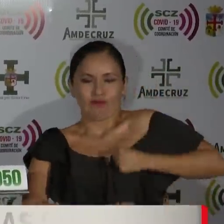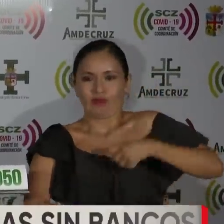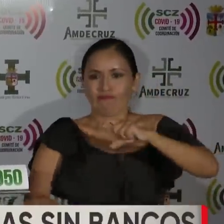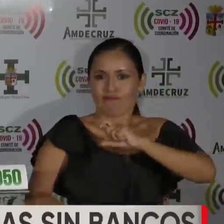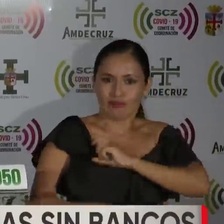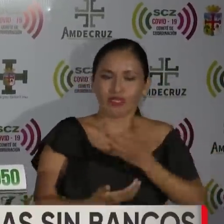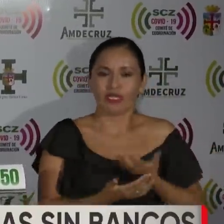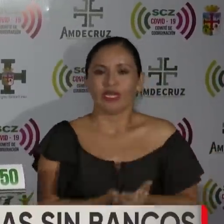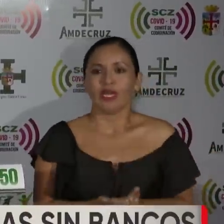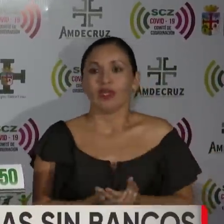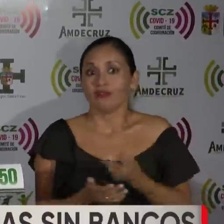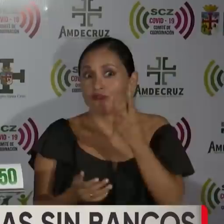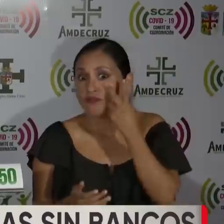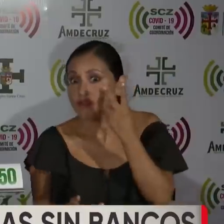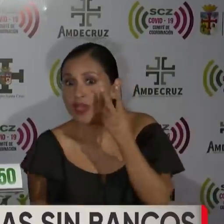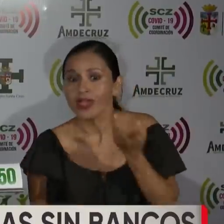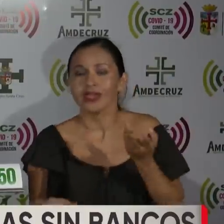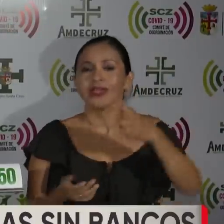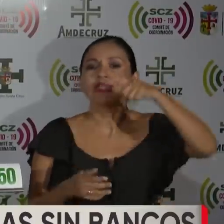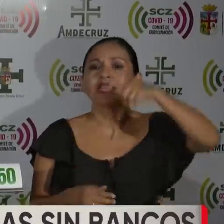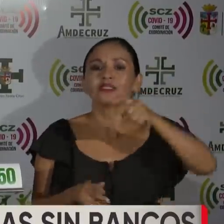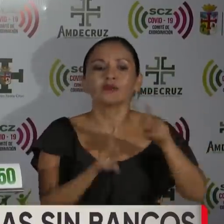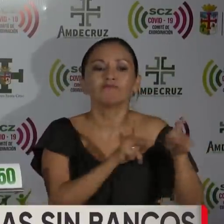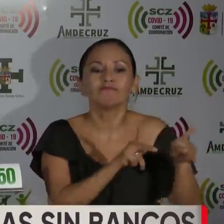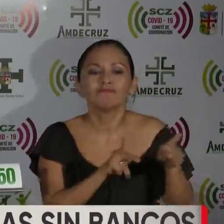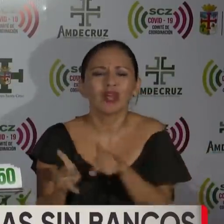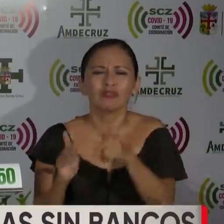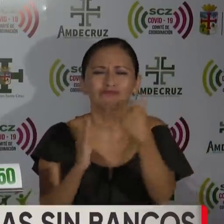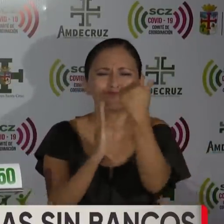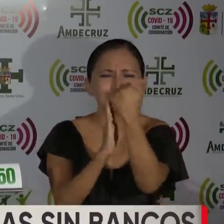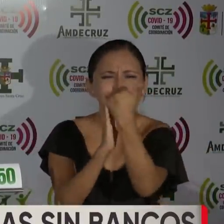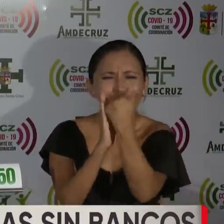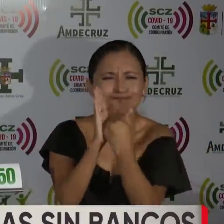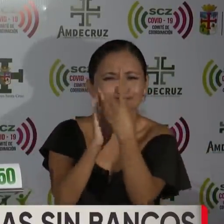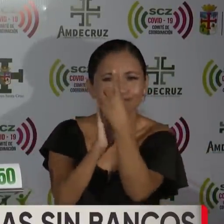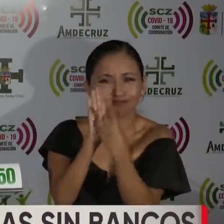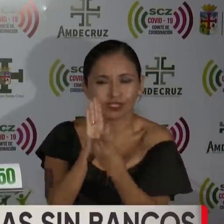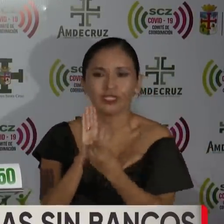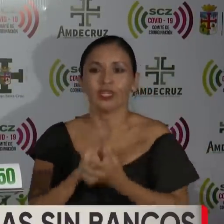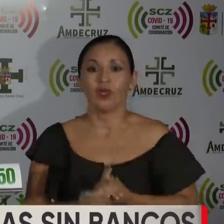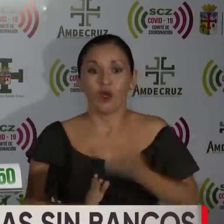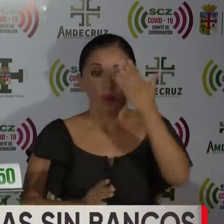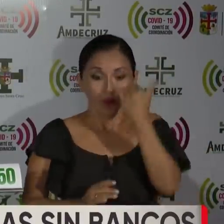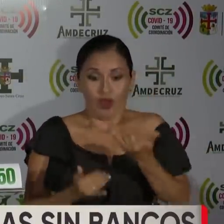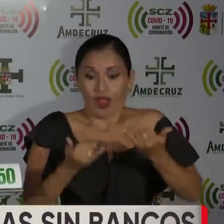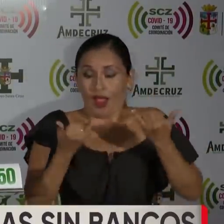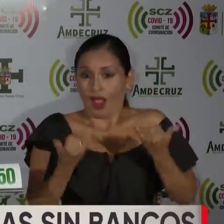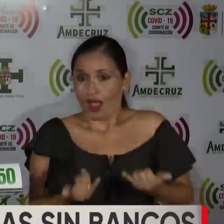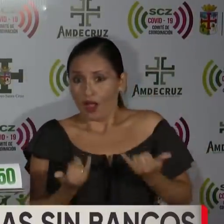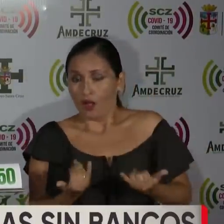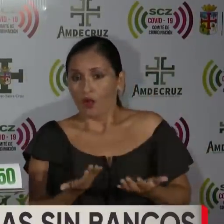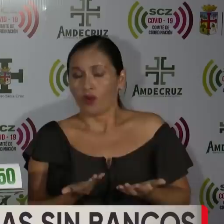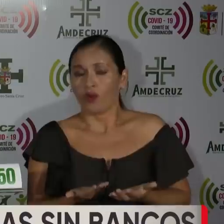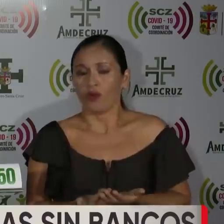Fíjense ustedes que esto necesita una planificación en detalle, porque en estos momentos